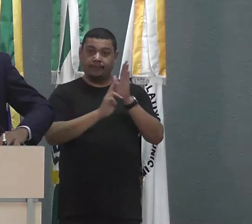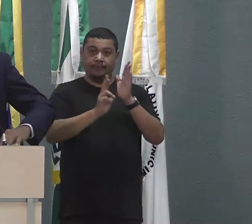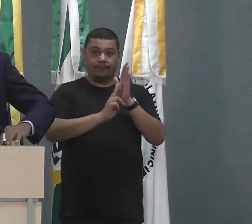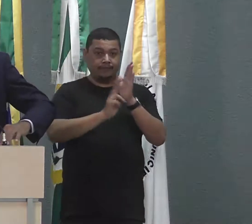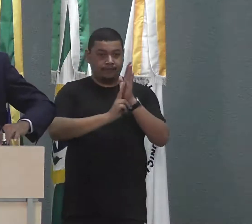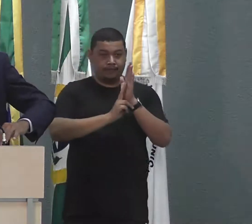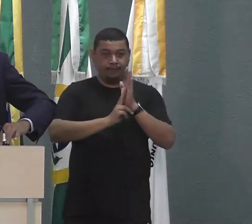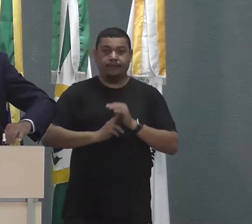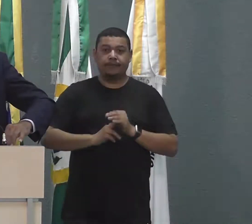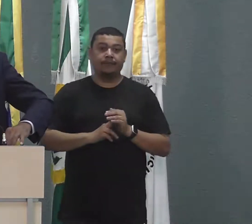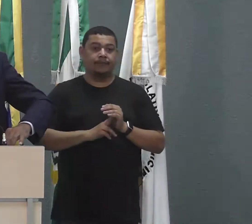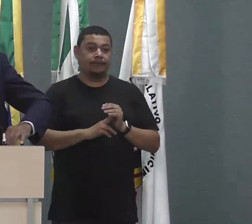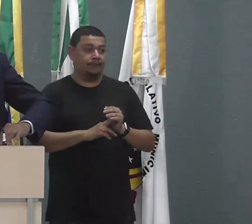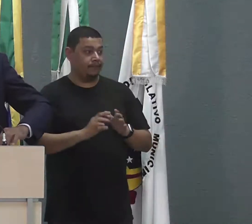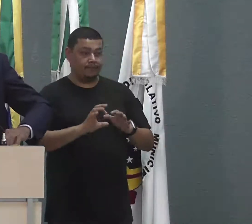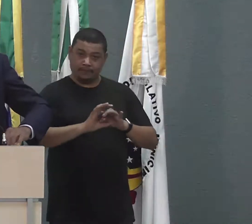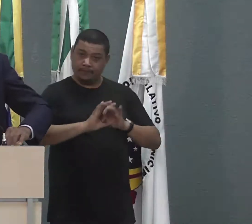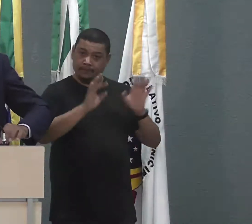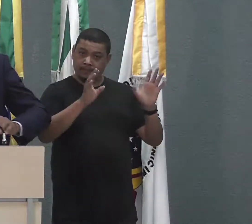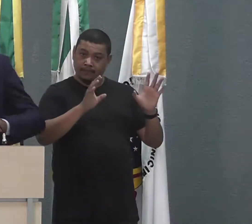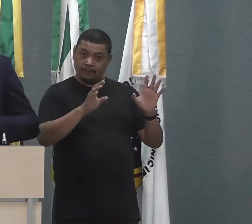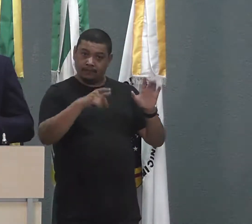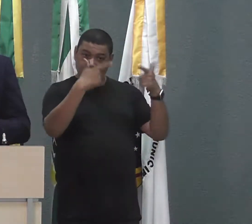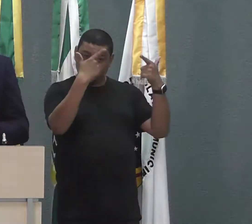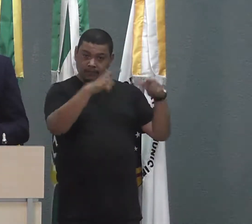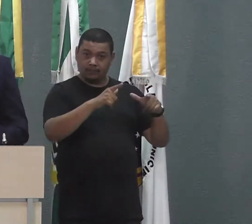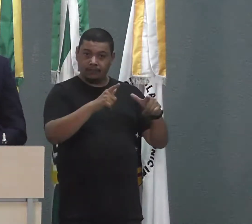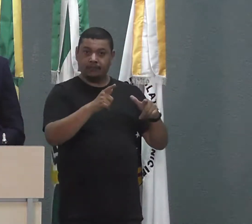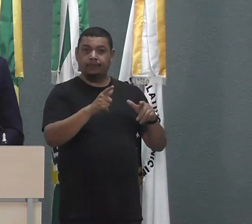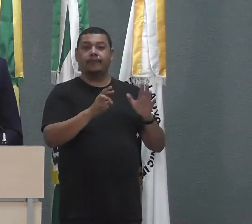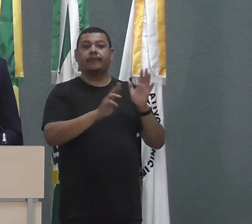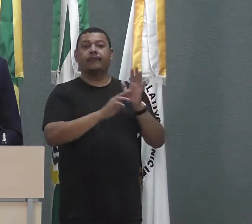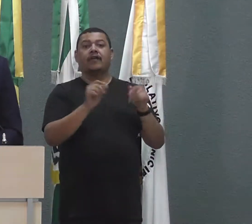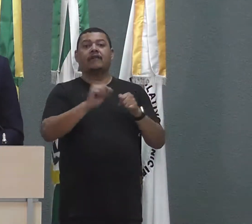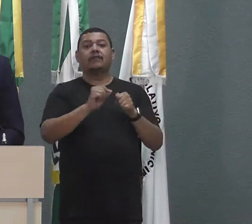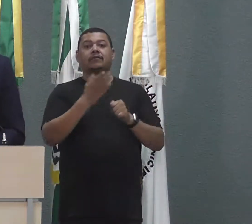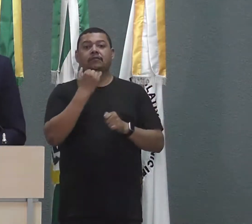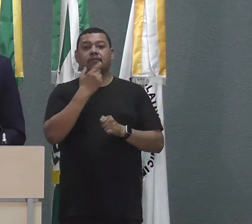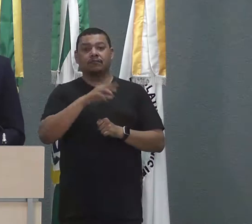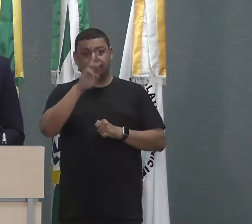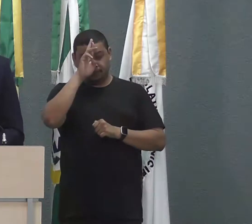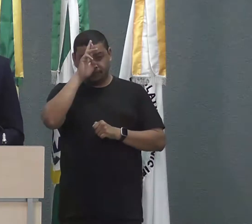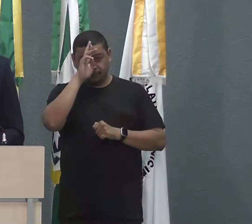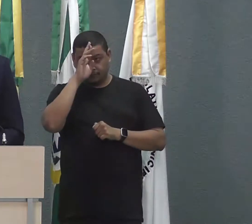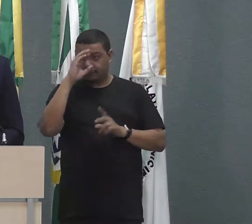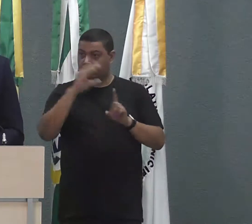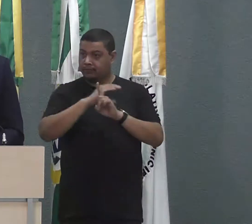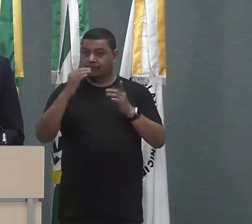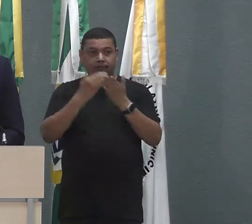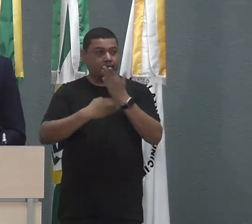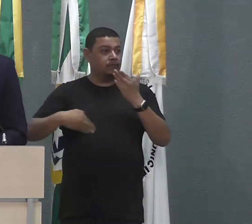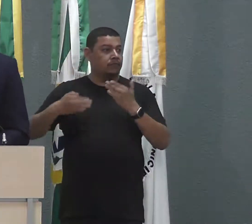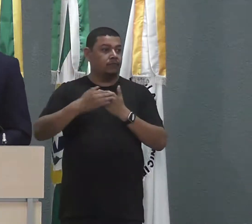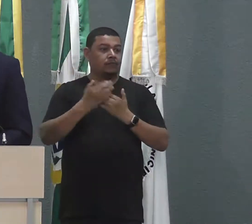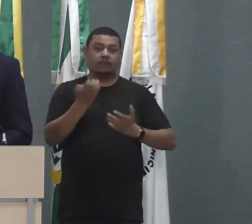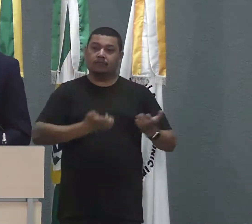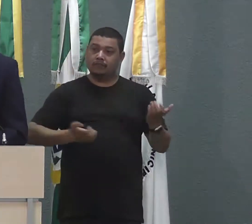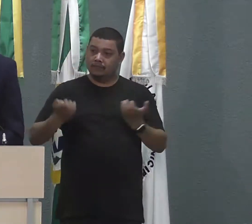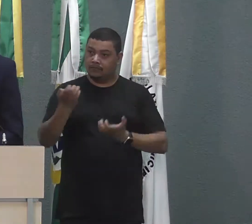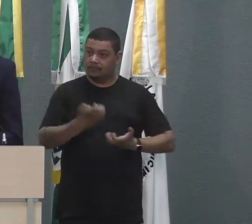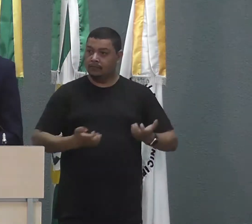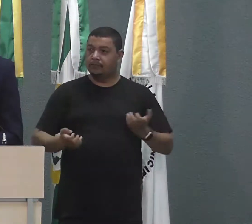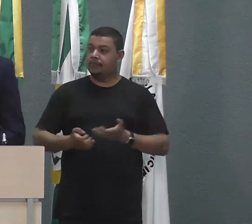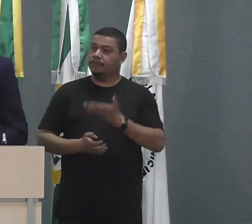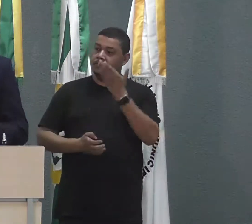comunidade cedeu o espaço da igreja para fazer o almoço comunitário para todos esses servidores que estavam lá, o vereador